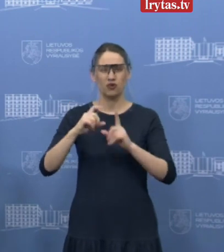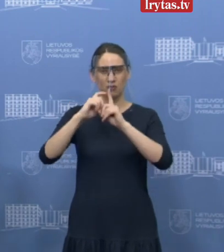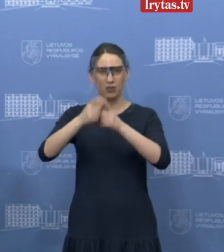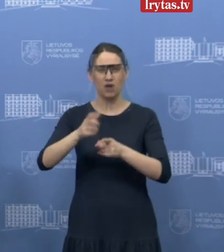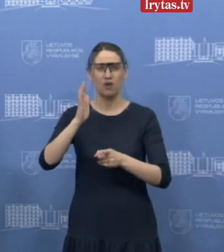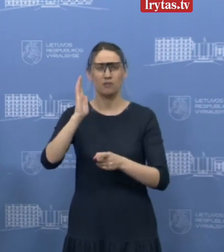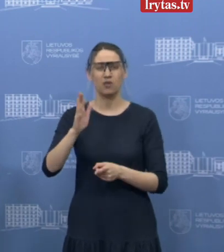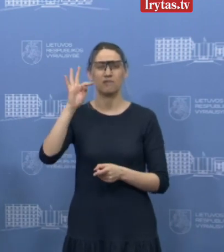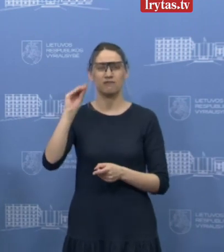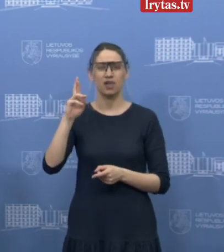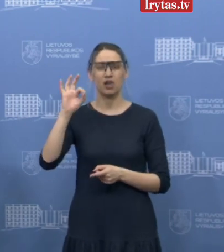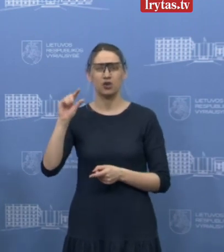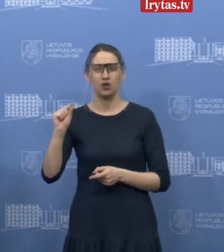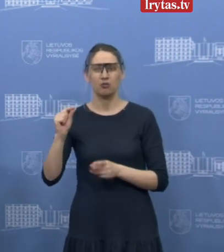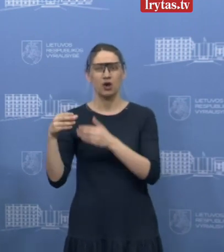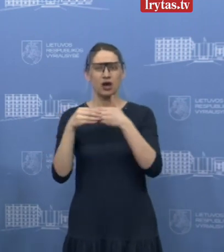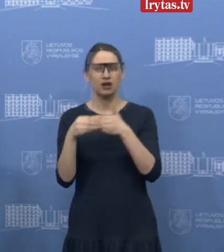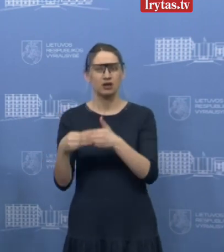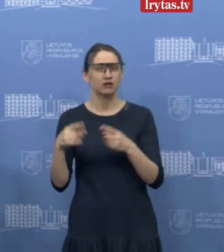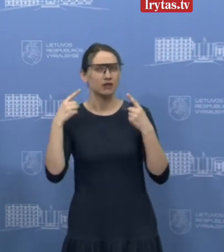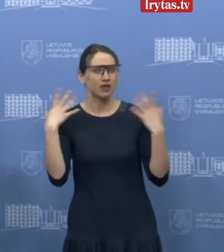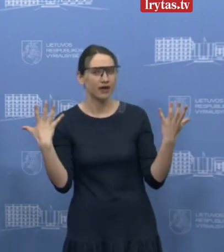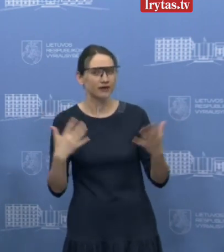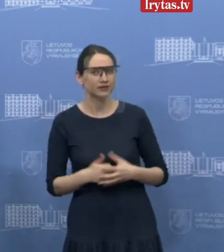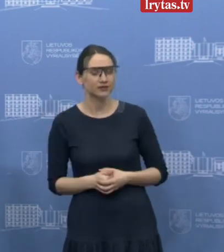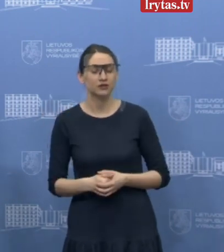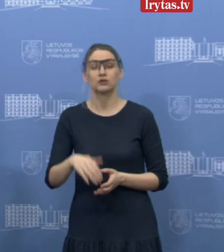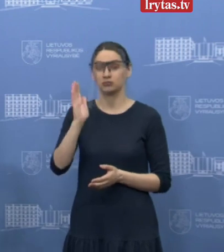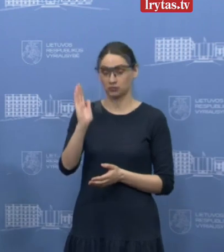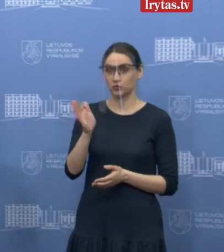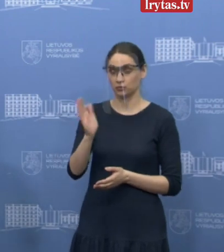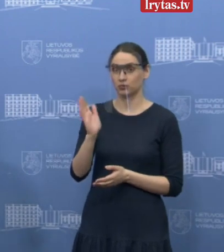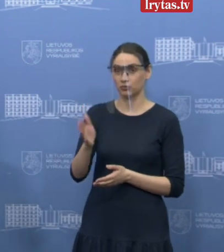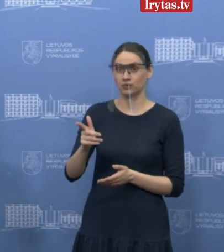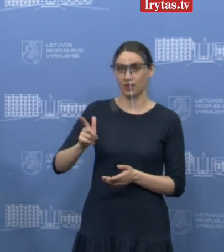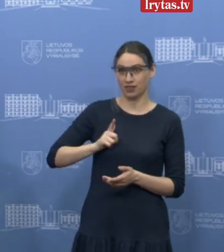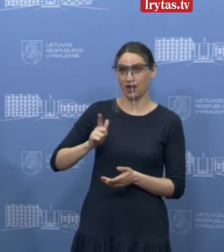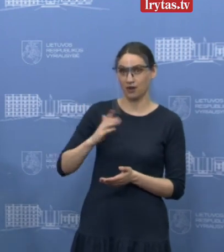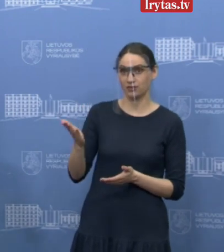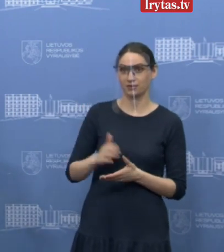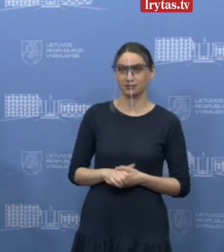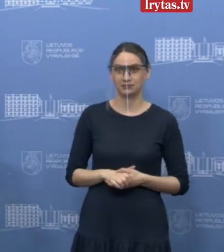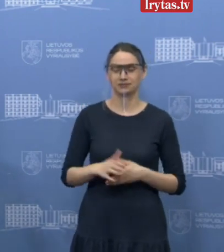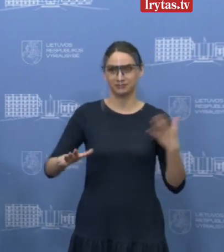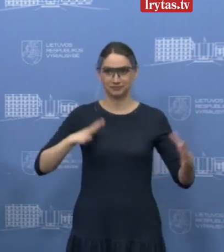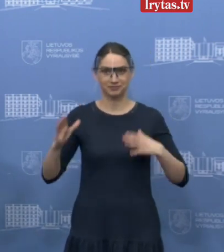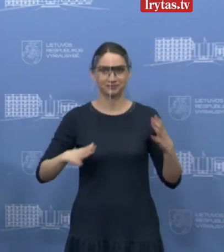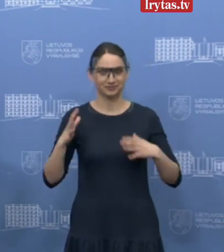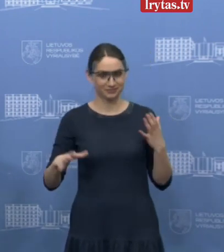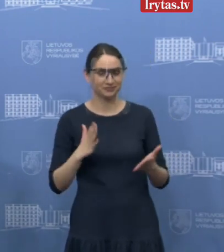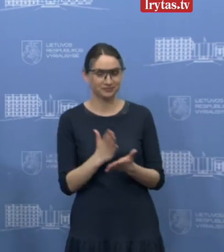kad joje dalyvus ir verų lyderis, tačiau negirdėjome kol kas. Dar išgirsite, jisai laukia savo eilės, repetuoja.